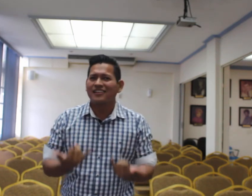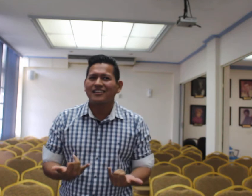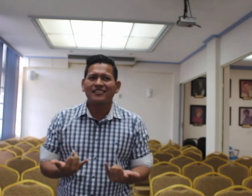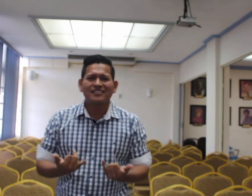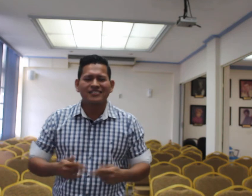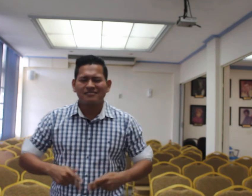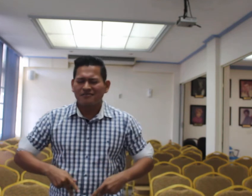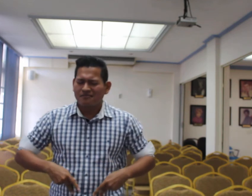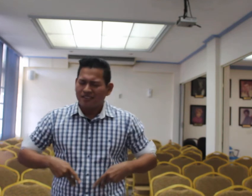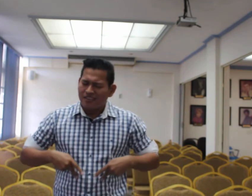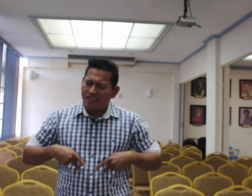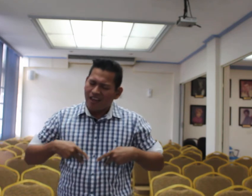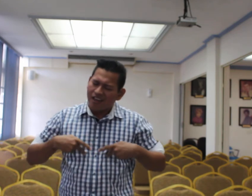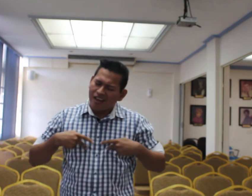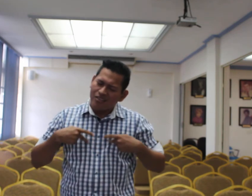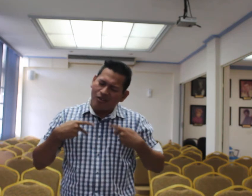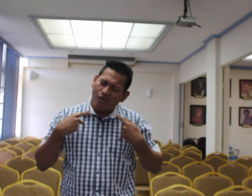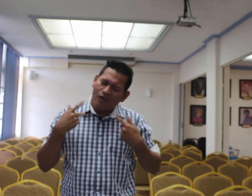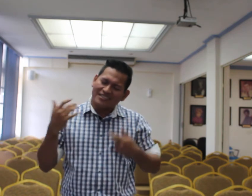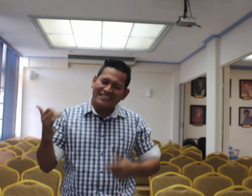viviendo así.